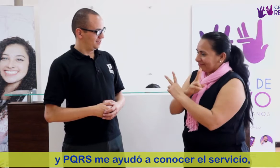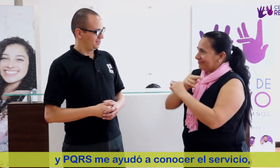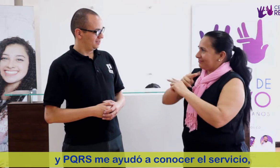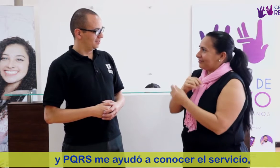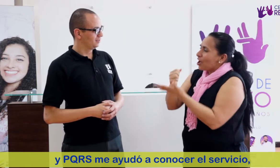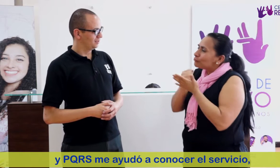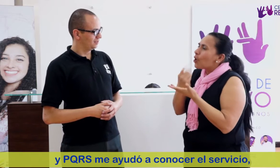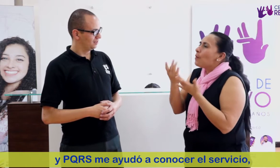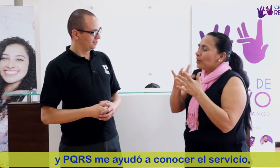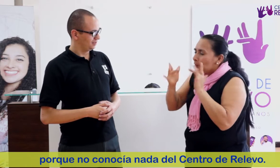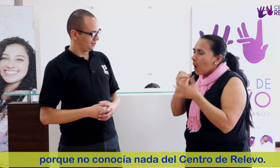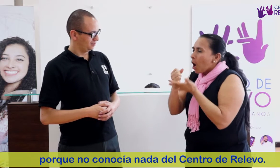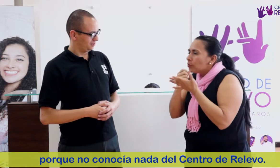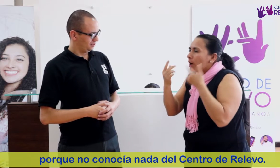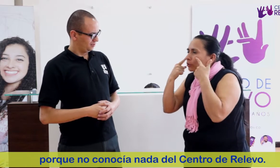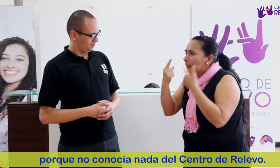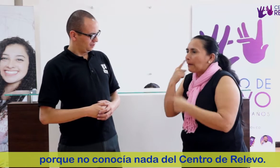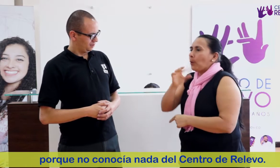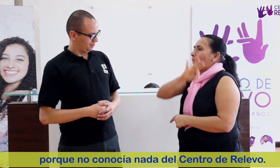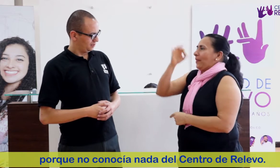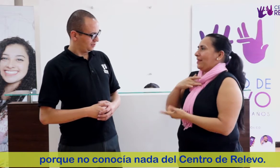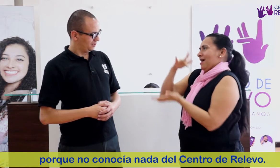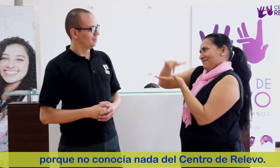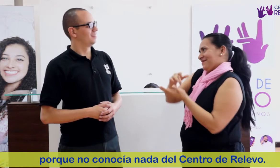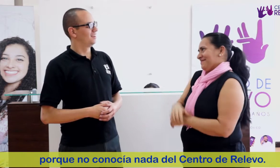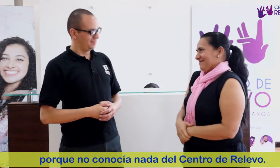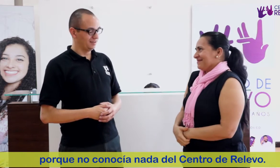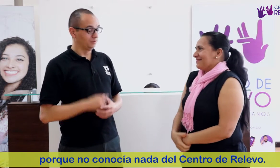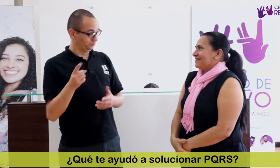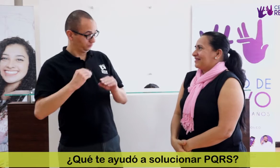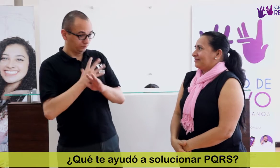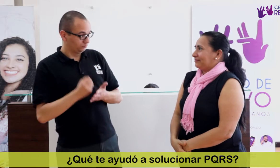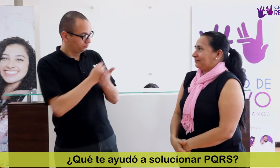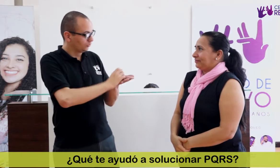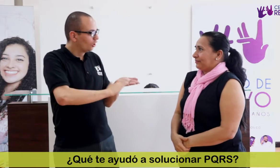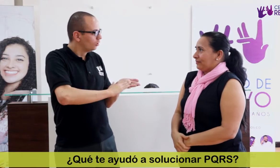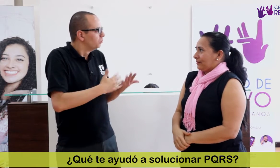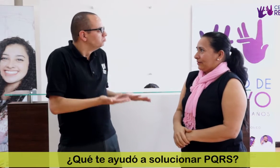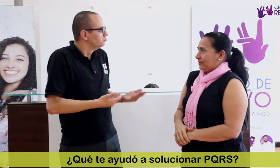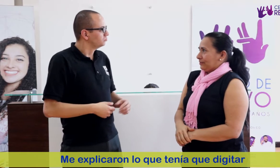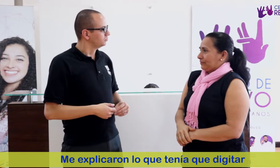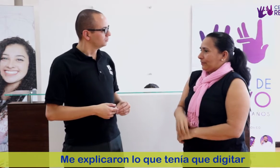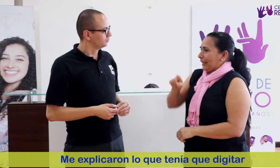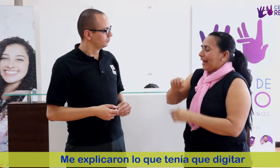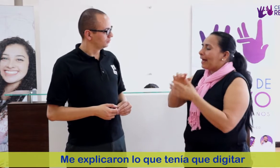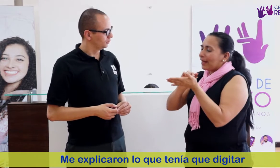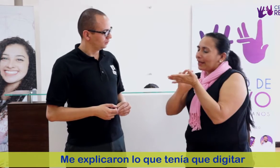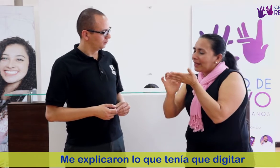me ayudó a conocer los servicios porque no conocía nada del centro de relevo que te ayudó a solucionar PQRS Me explicaron lo que tenía